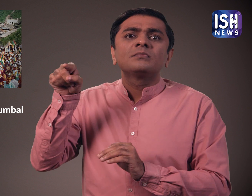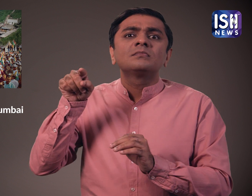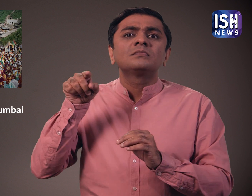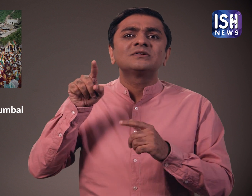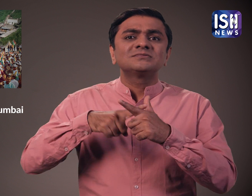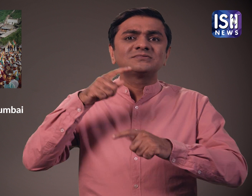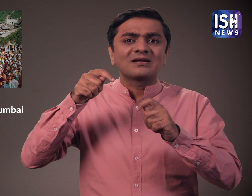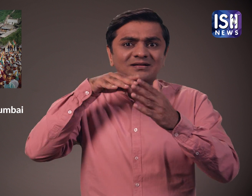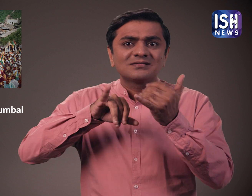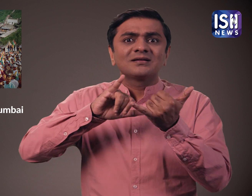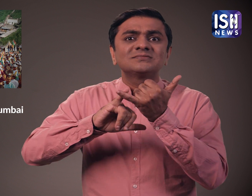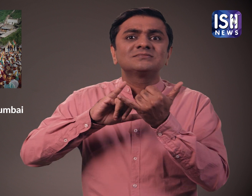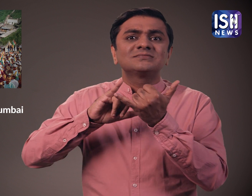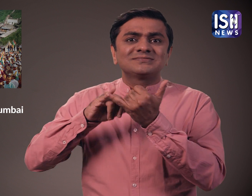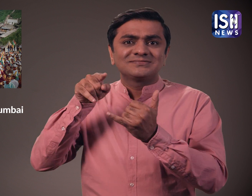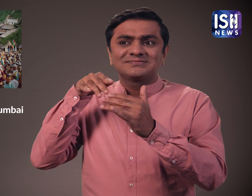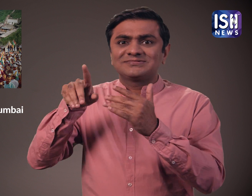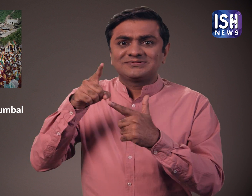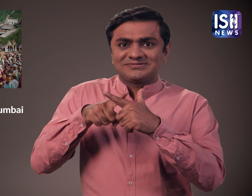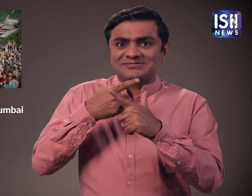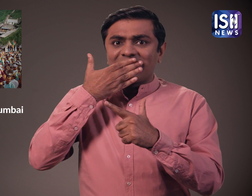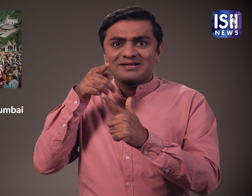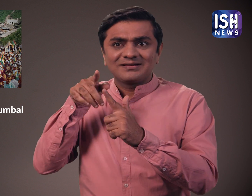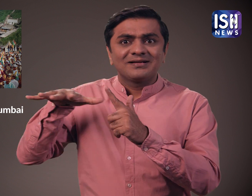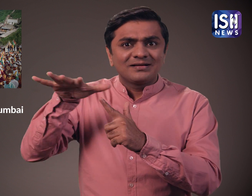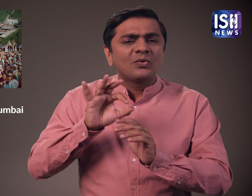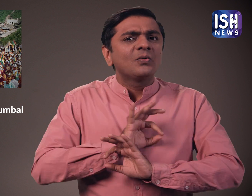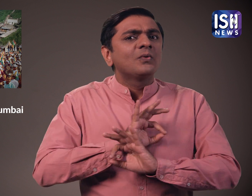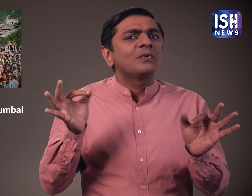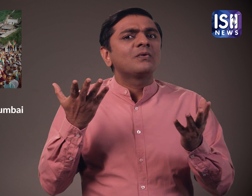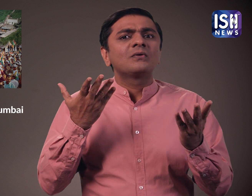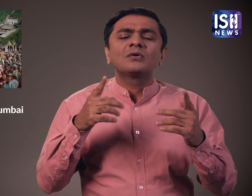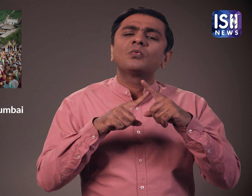है। श्री समयत शिकर जी में इन में से कुछ भी नहीं है। पर्यटक बत्तमीजी करते